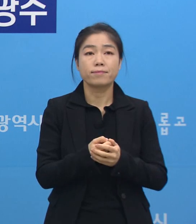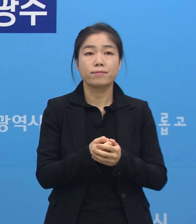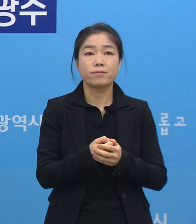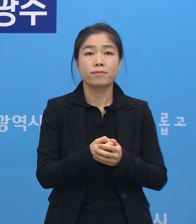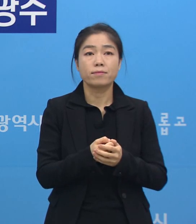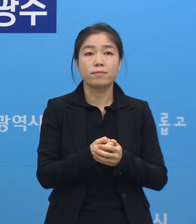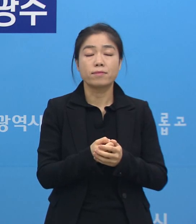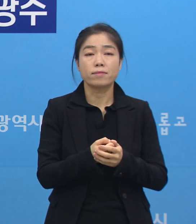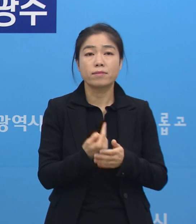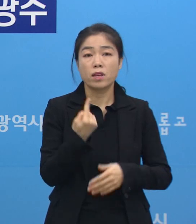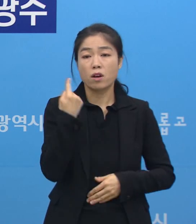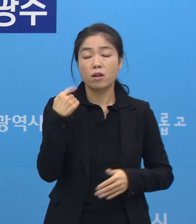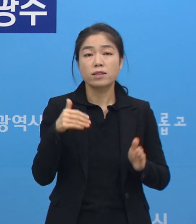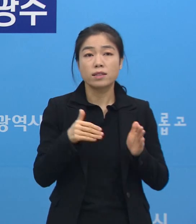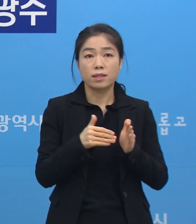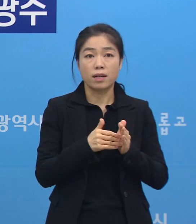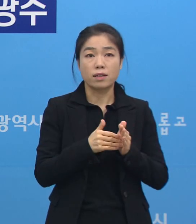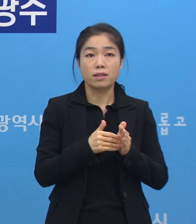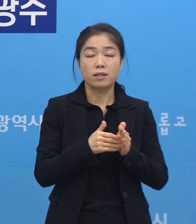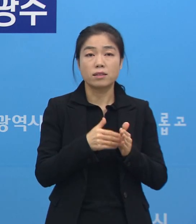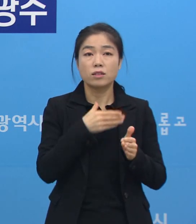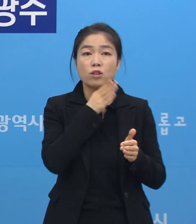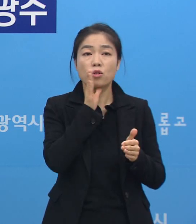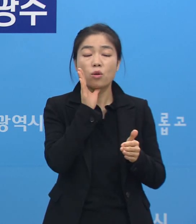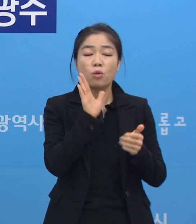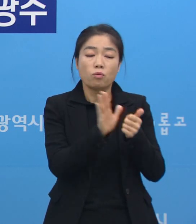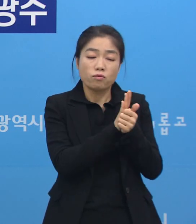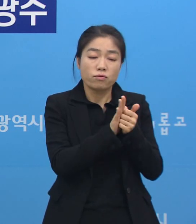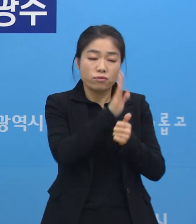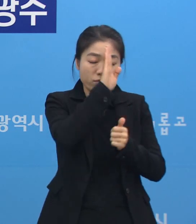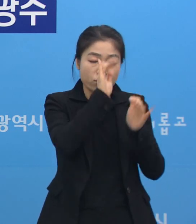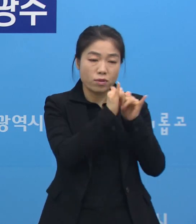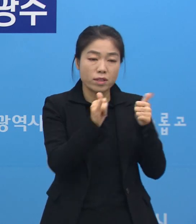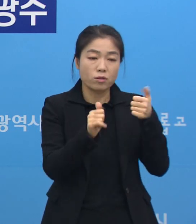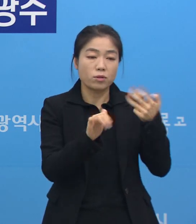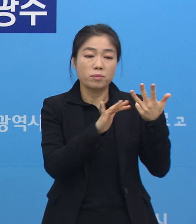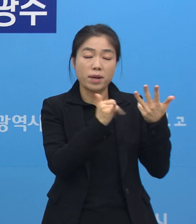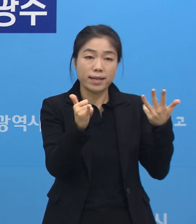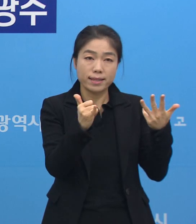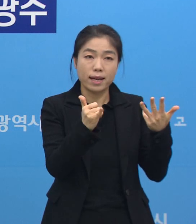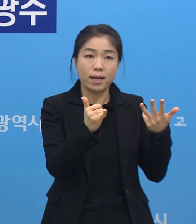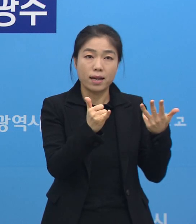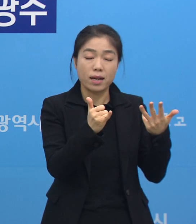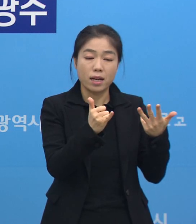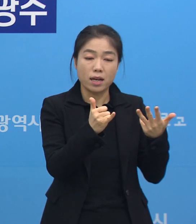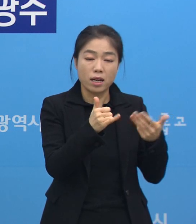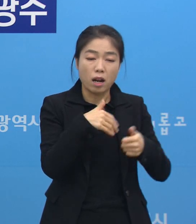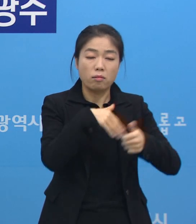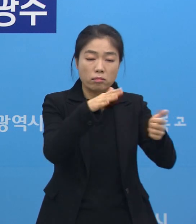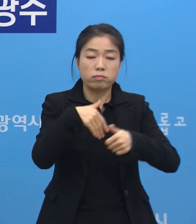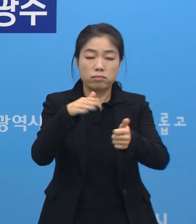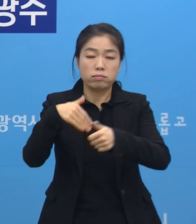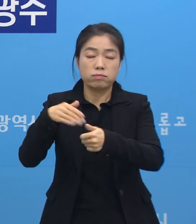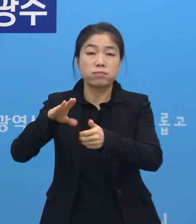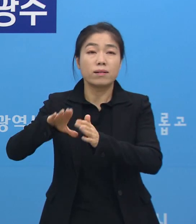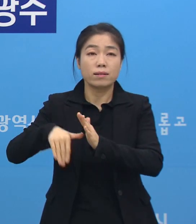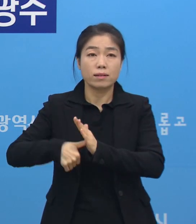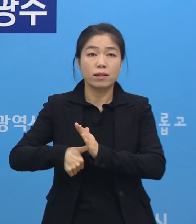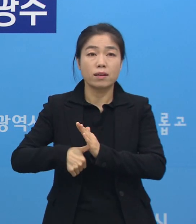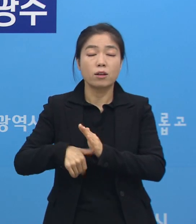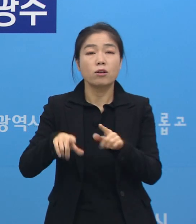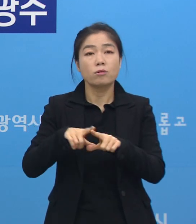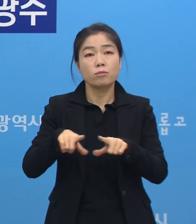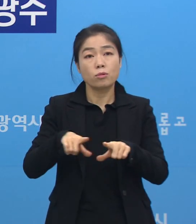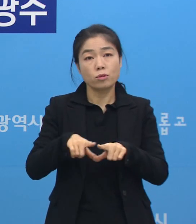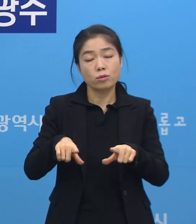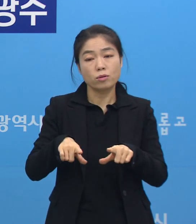요양, 어제까지 저희들이 요양 환자를 58명을 후송하는 과정에서 통상 저희들이